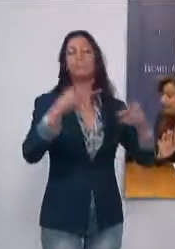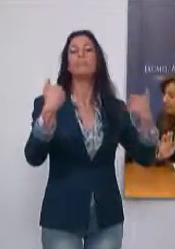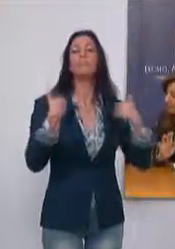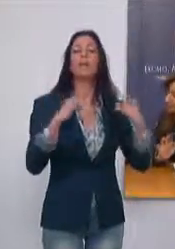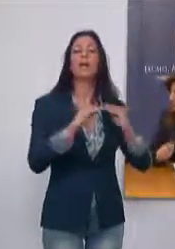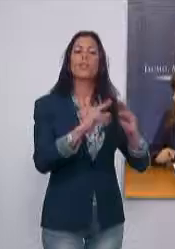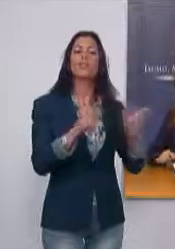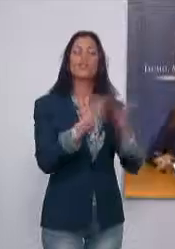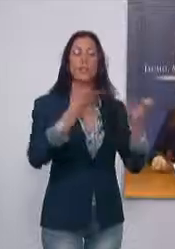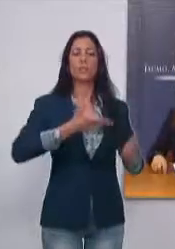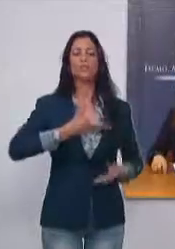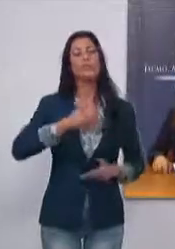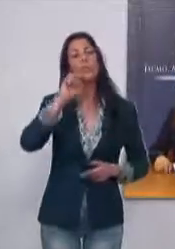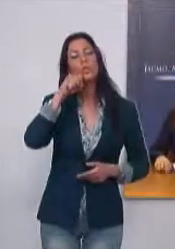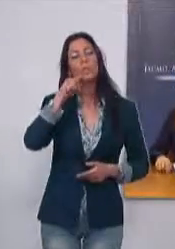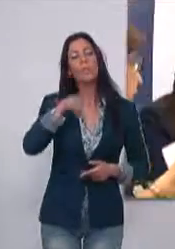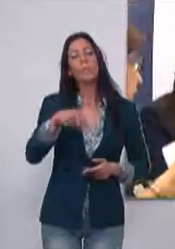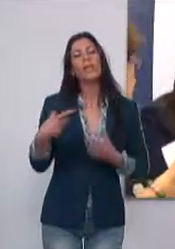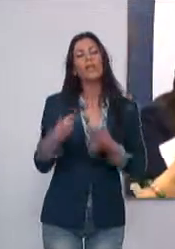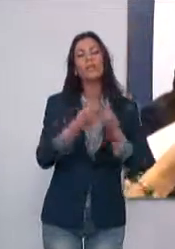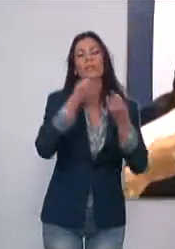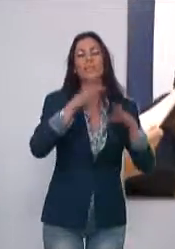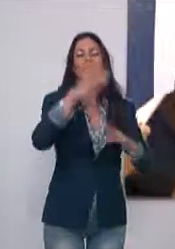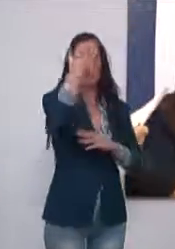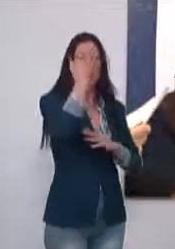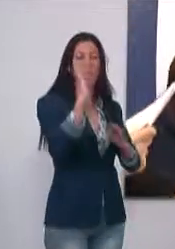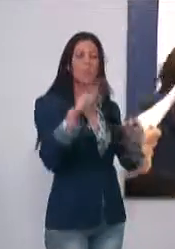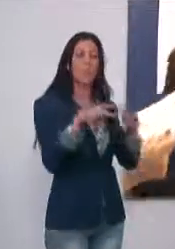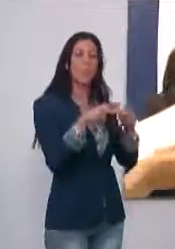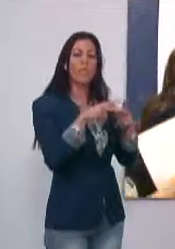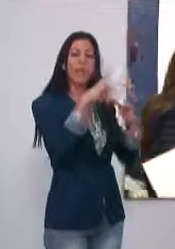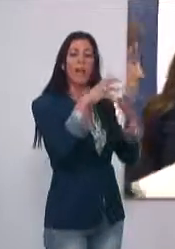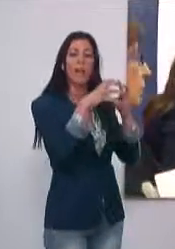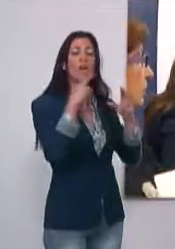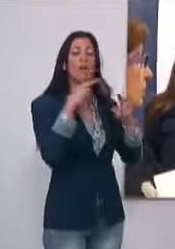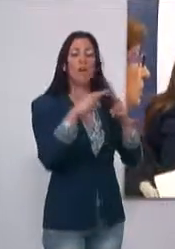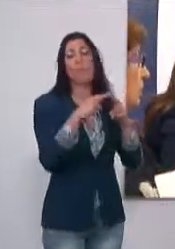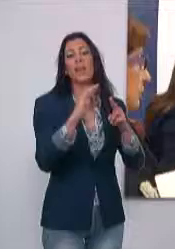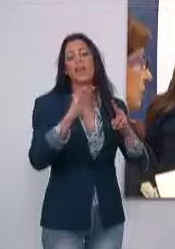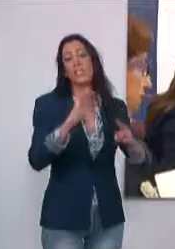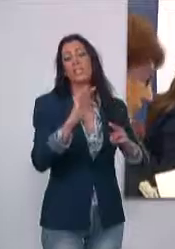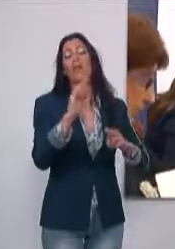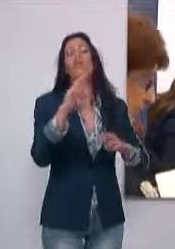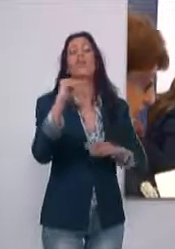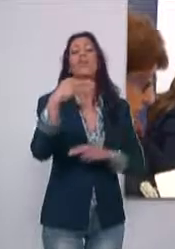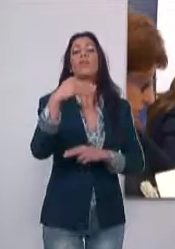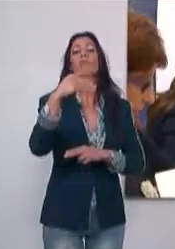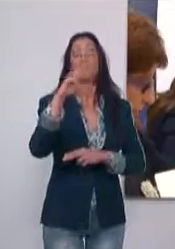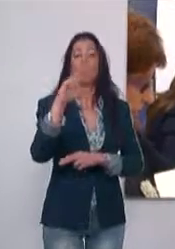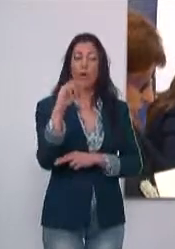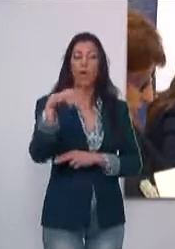La Teniente de Alcalde del Área de Acción Social del Ayuntamiento de Motril, junto con la titular de la Educación Granadina de